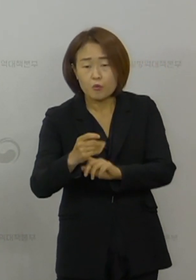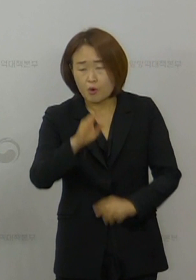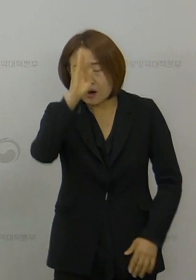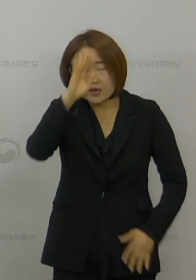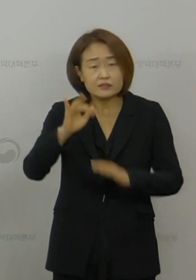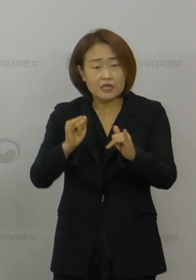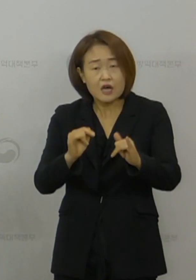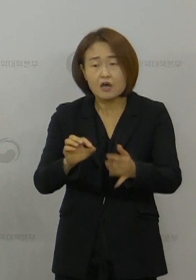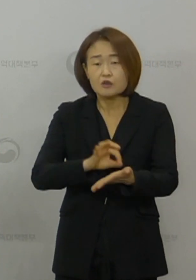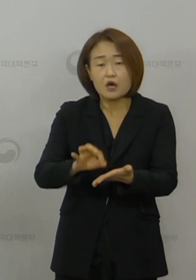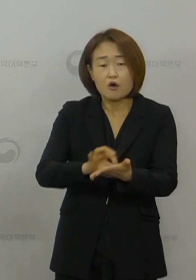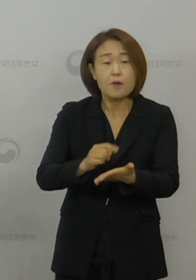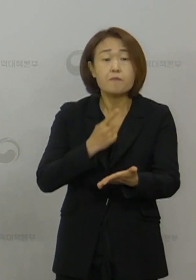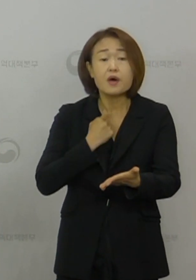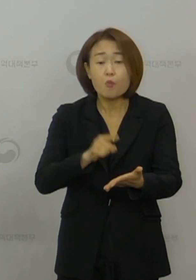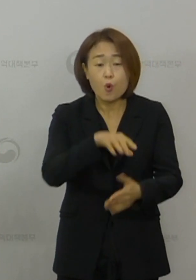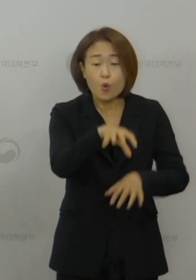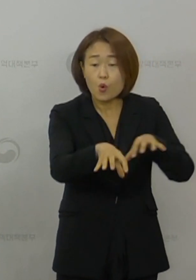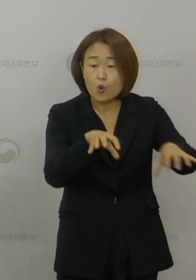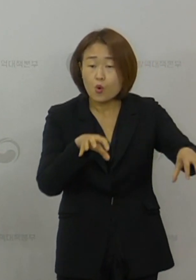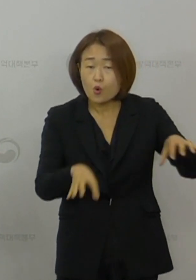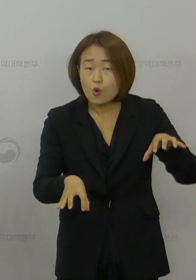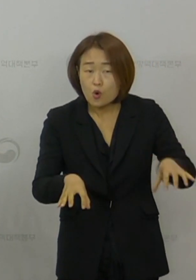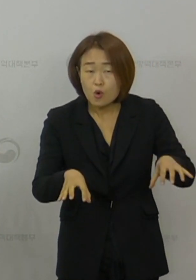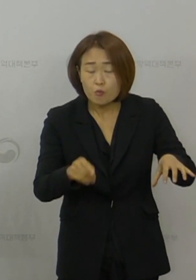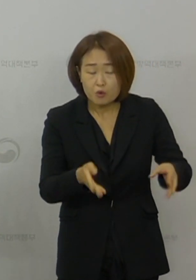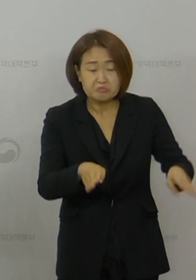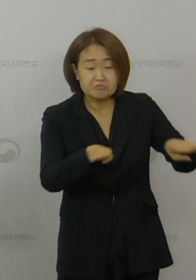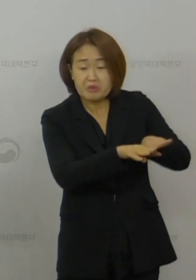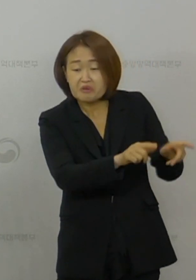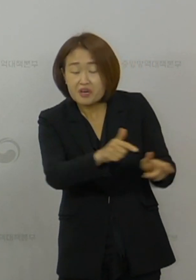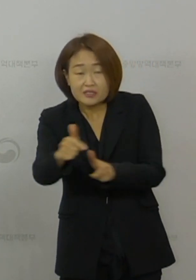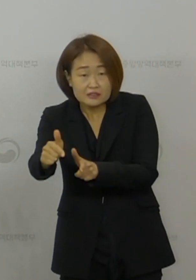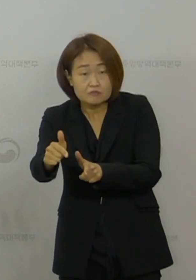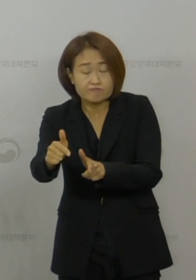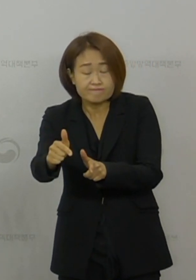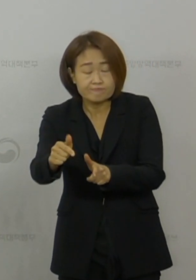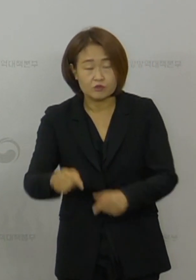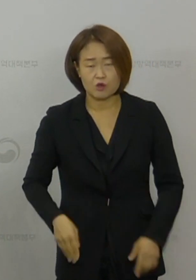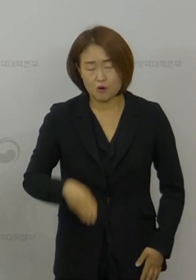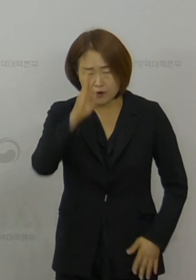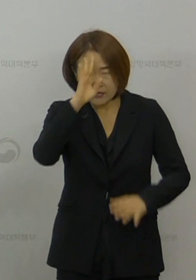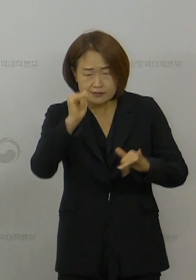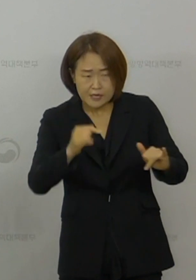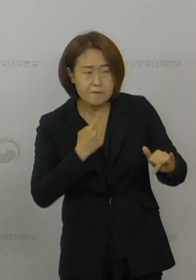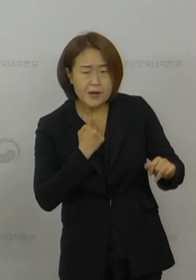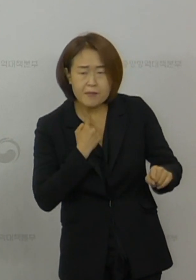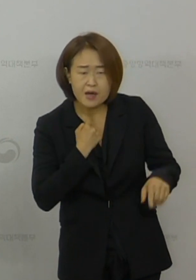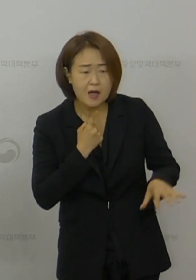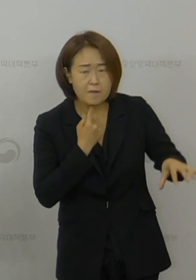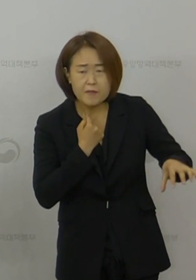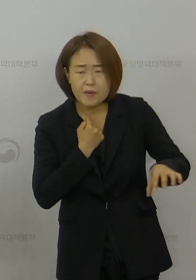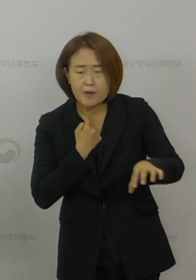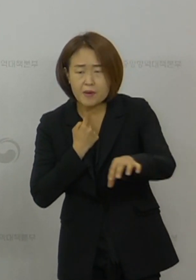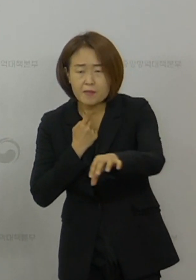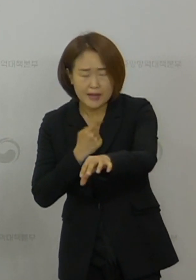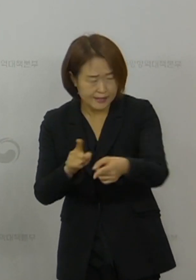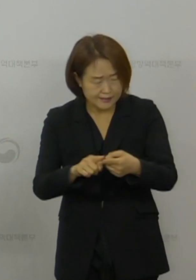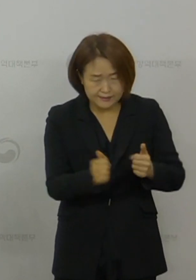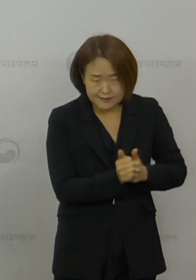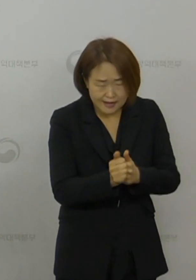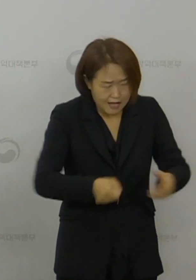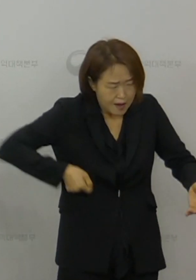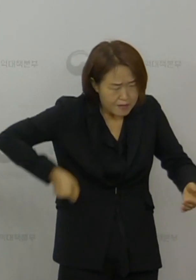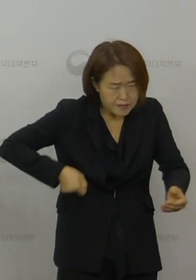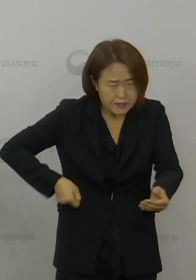집단시설 또는 다중이용시설 등에서 환자의 동선에 따라 시행되는 것이 일반적이지만